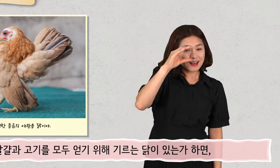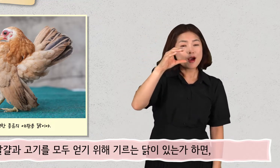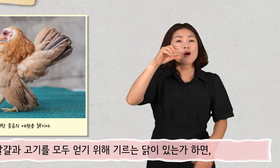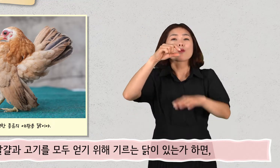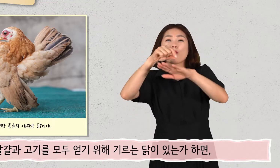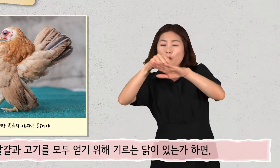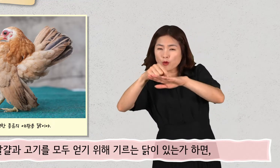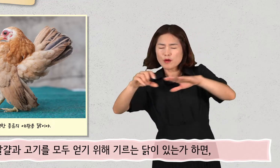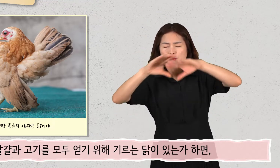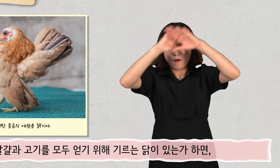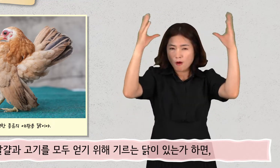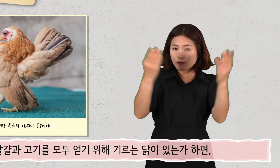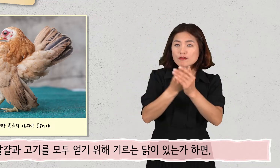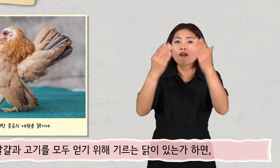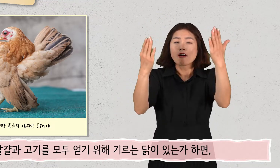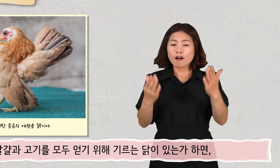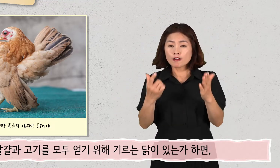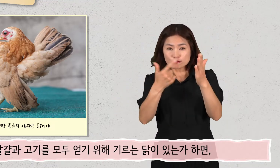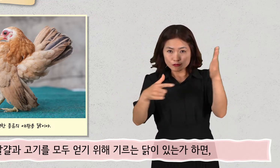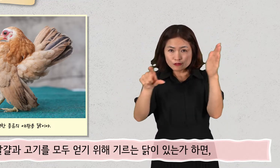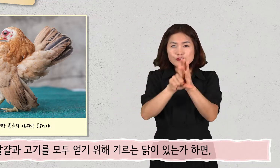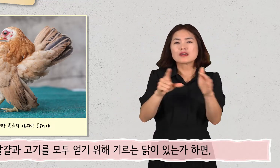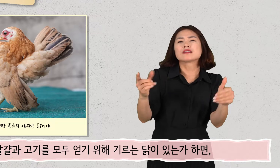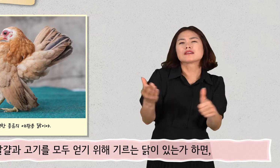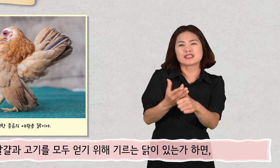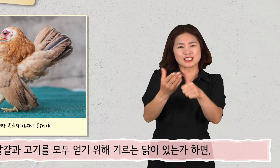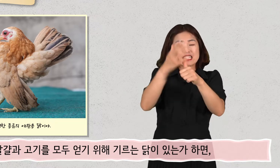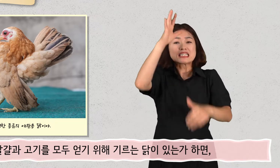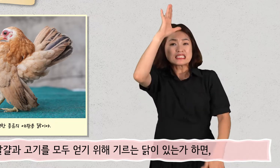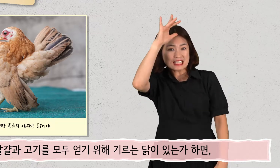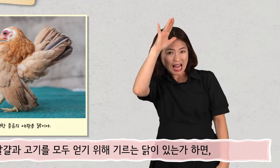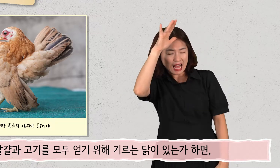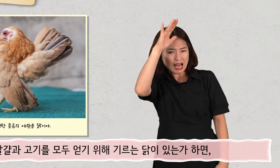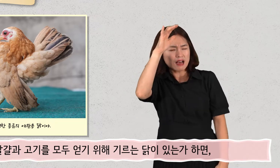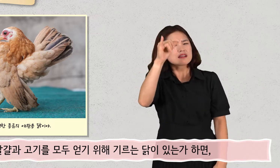달걀과 고기를 모두 얻기 위해 기르는 닭이 있는가 하면